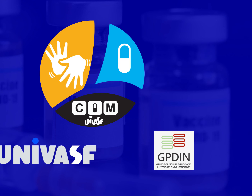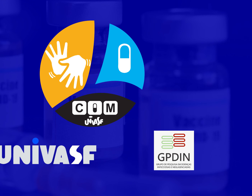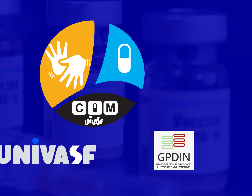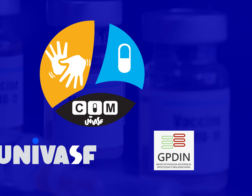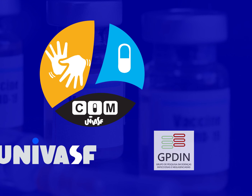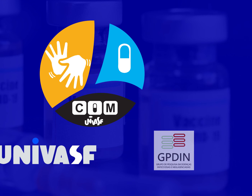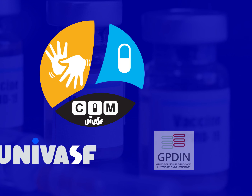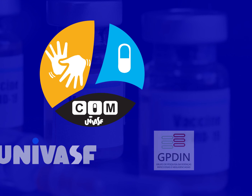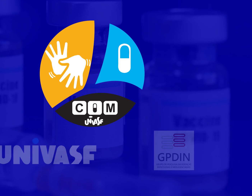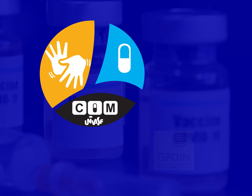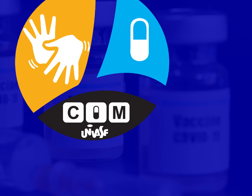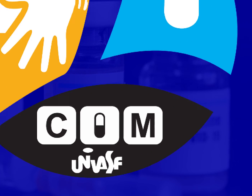Se inscreva no canal.